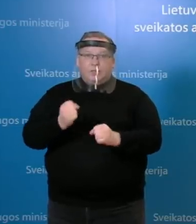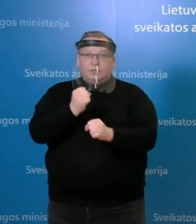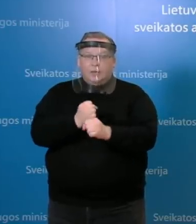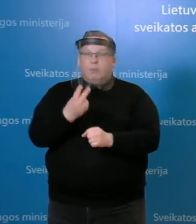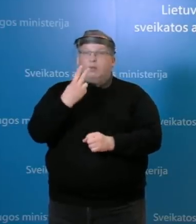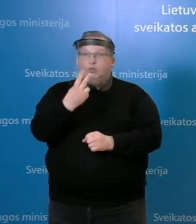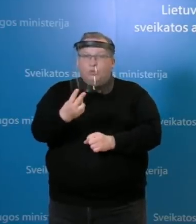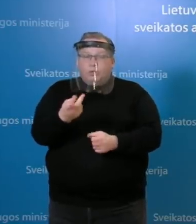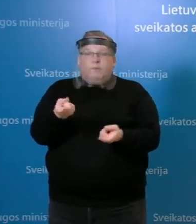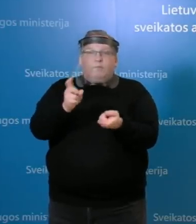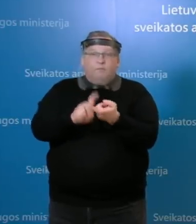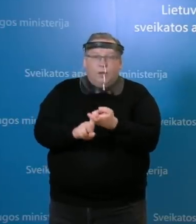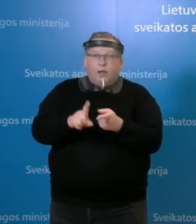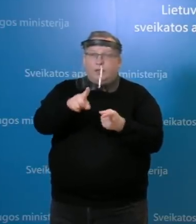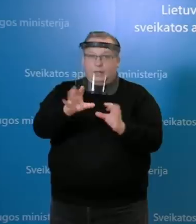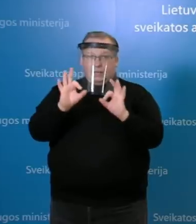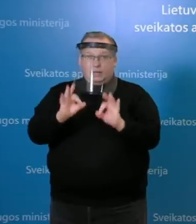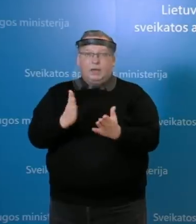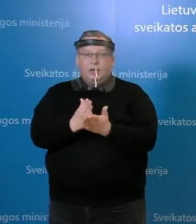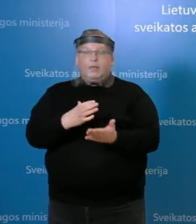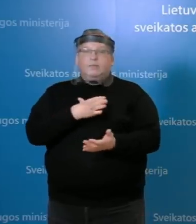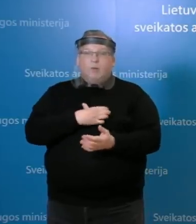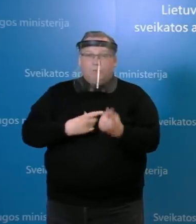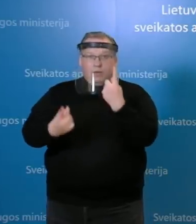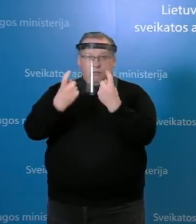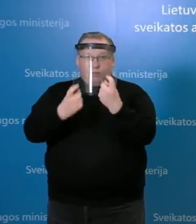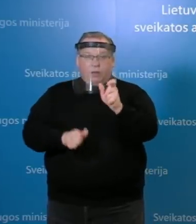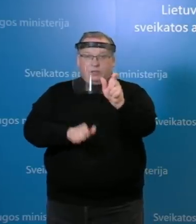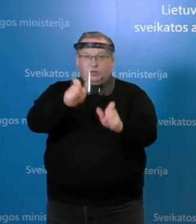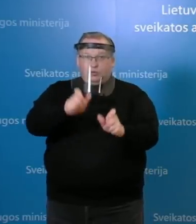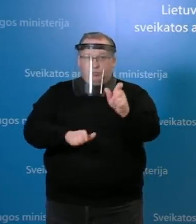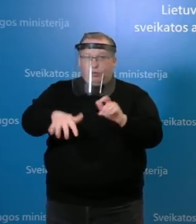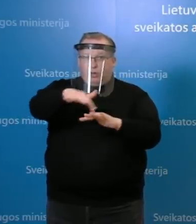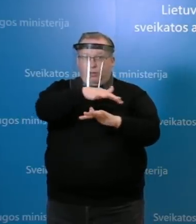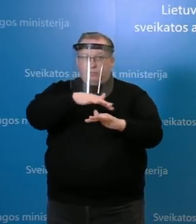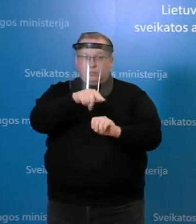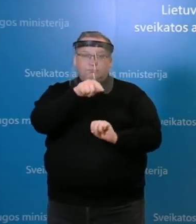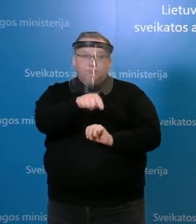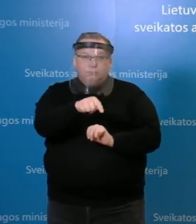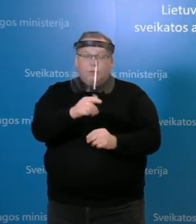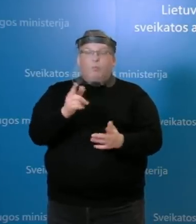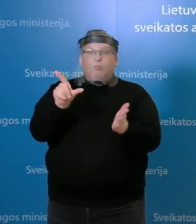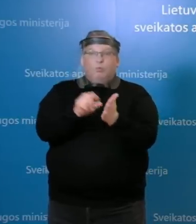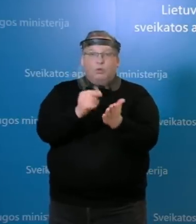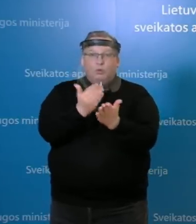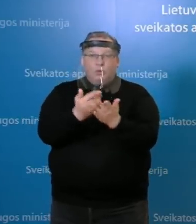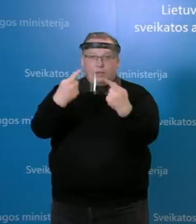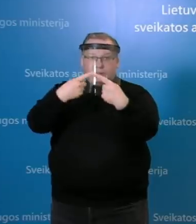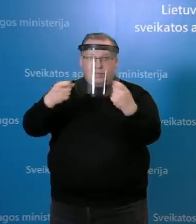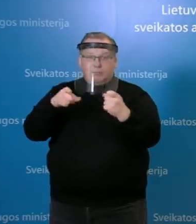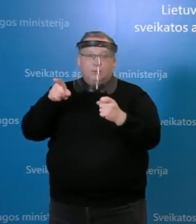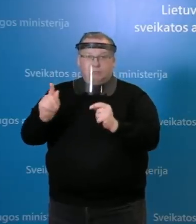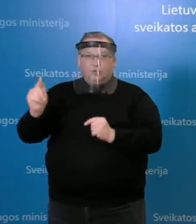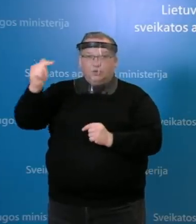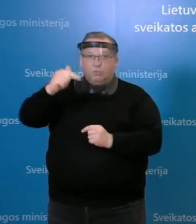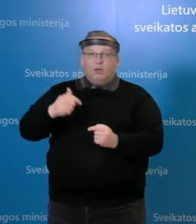priklauso nuo to, ar tikrai tai yra reikšminga informacija gyventojams, nes būtent kodėl ir skelbtas tas žemėlapis,